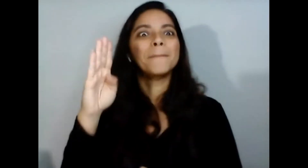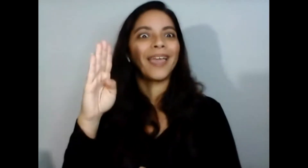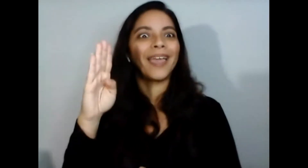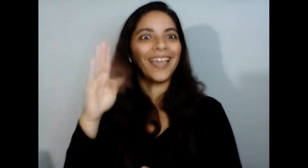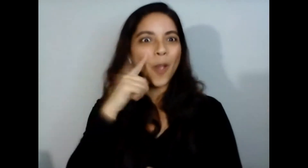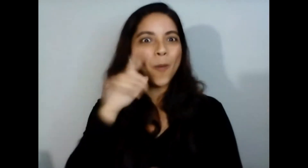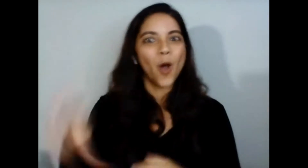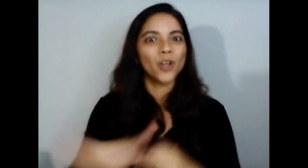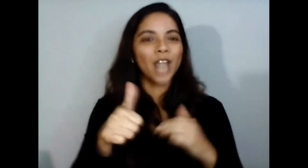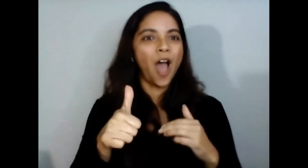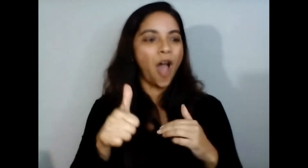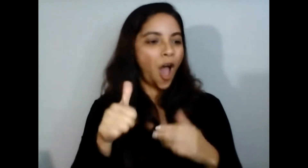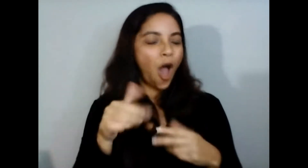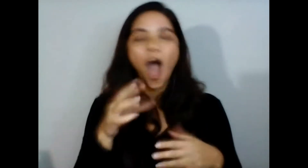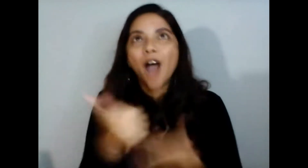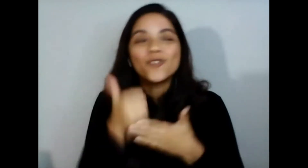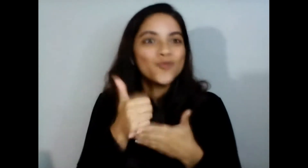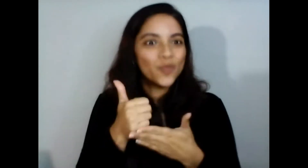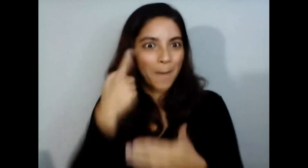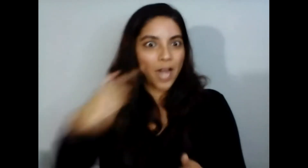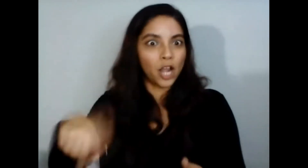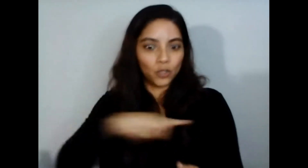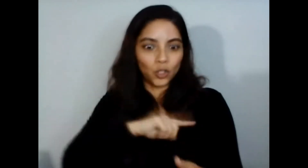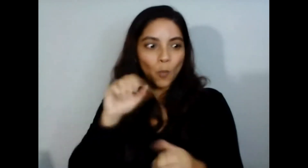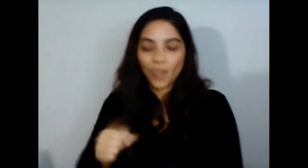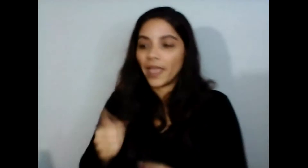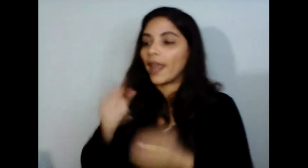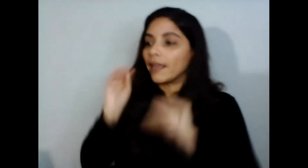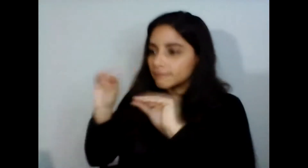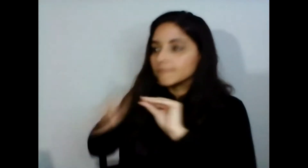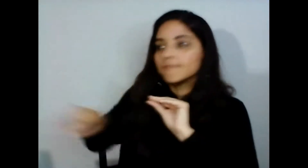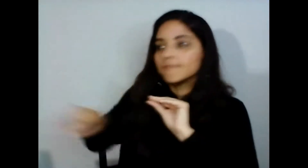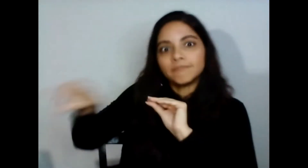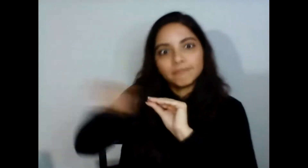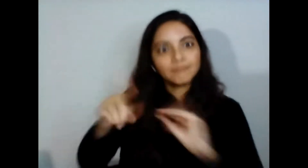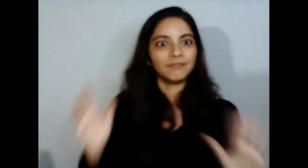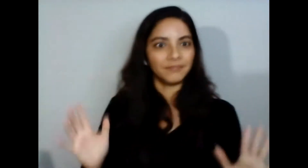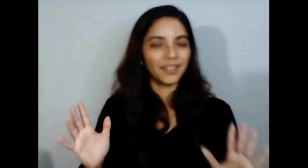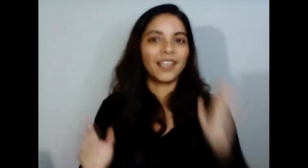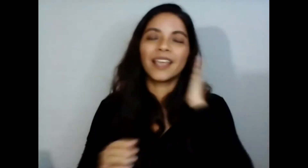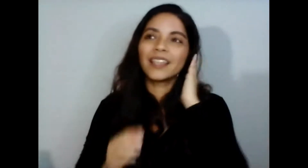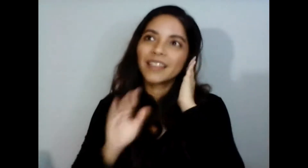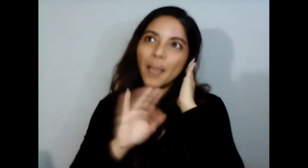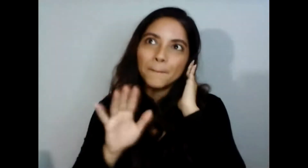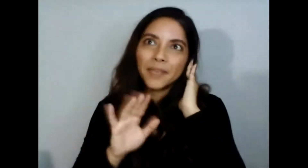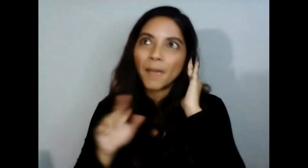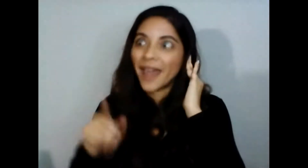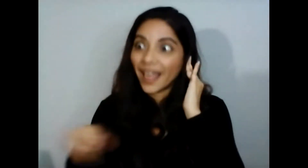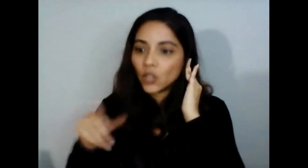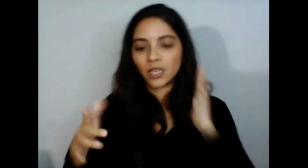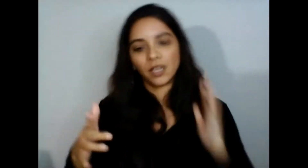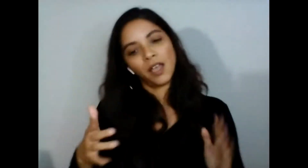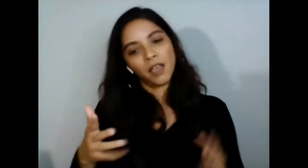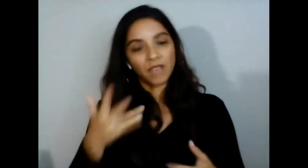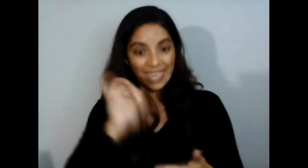y que puedan algunos obtenerse material que algunos leen y puedan ya ser parte con el